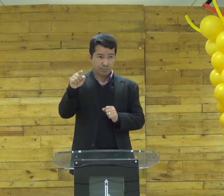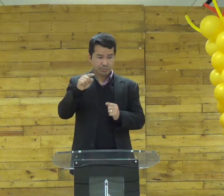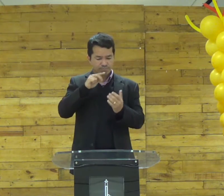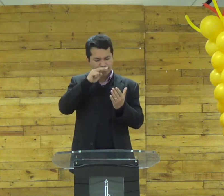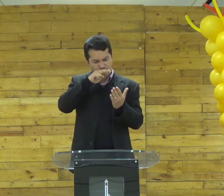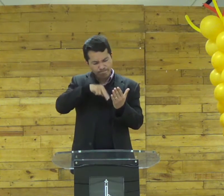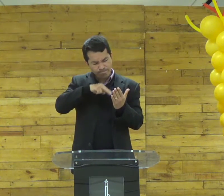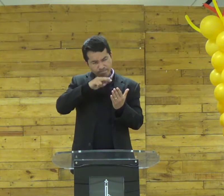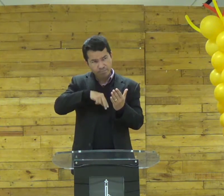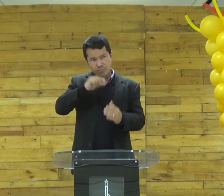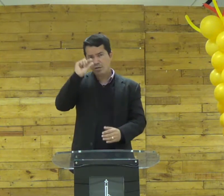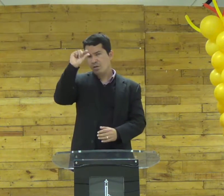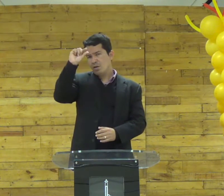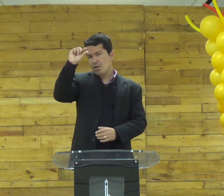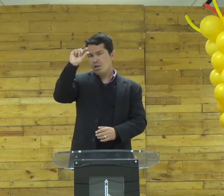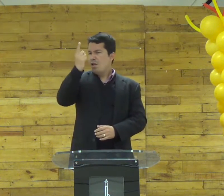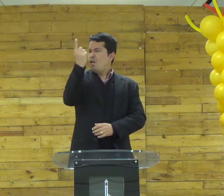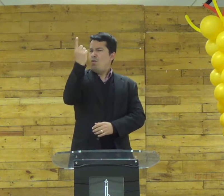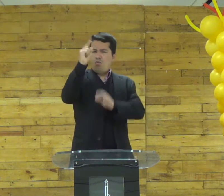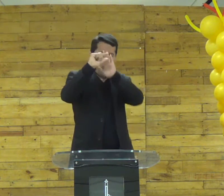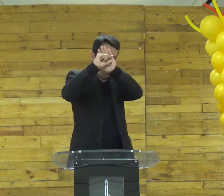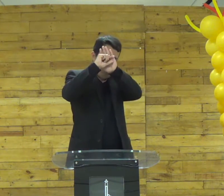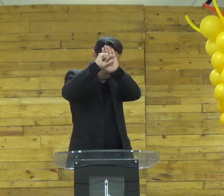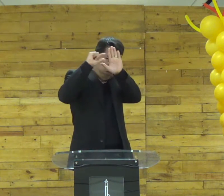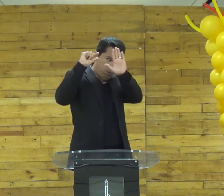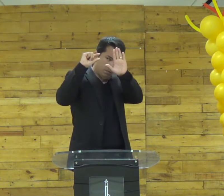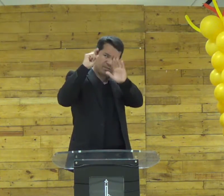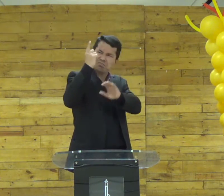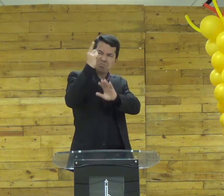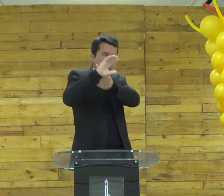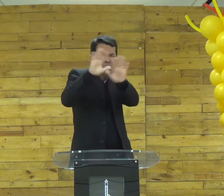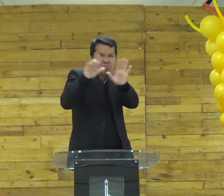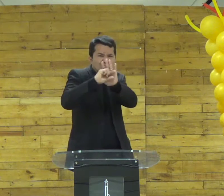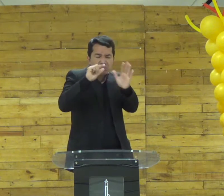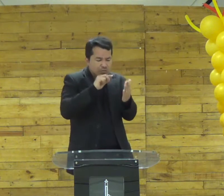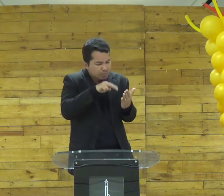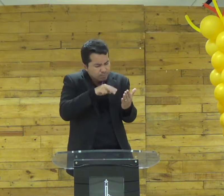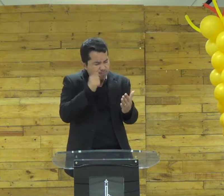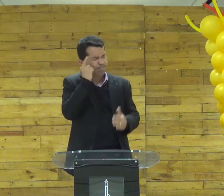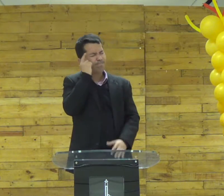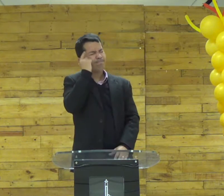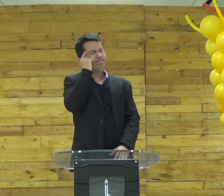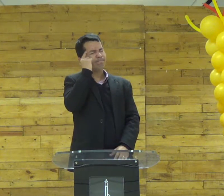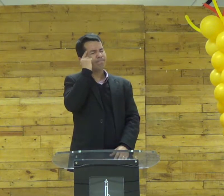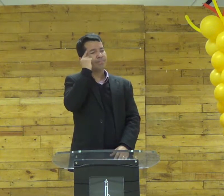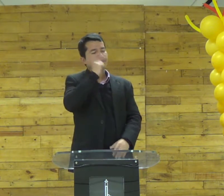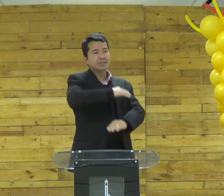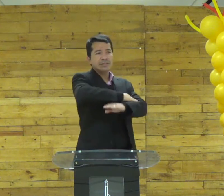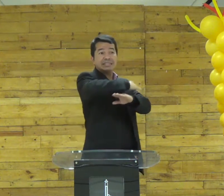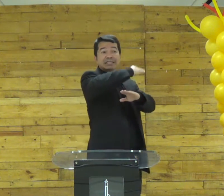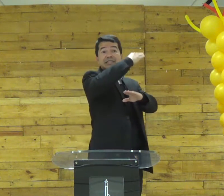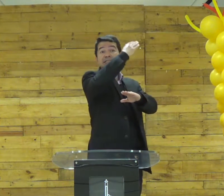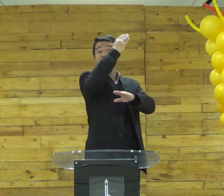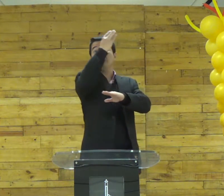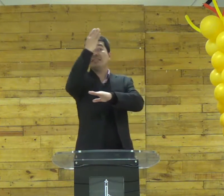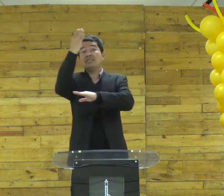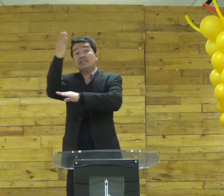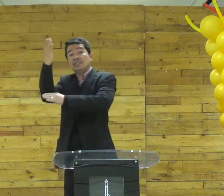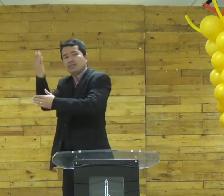você quando acorda vai ler um pouco a palavra de Deus pode ler um versículo que seja um versículo mas medite nele o